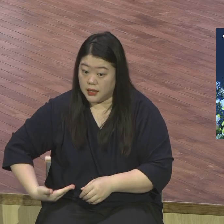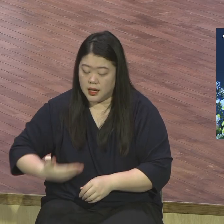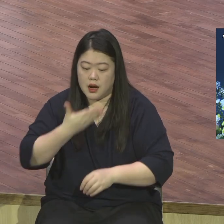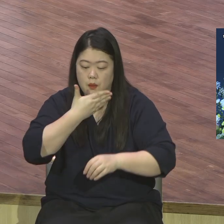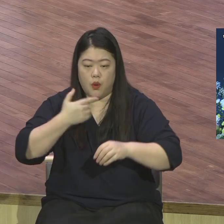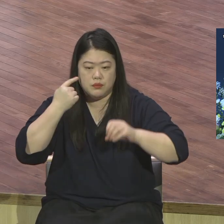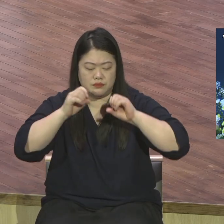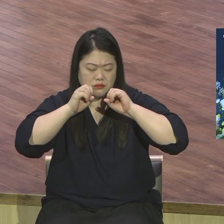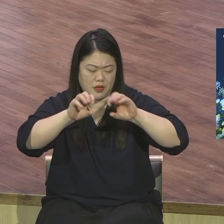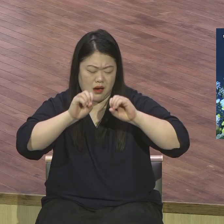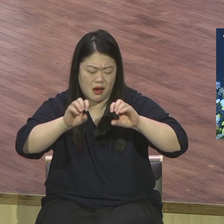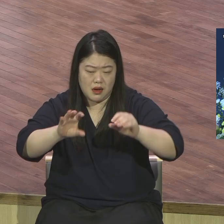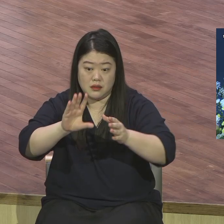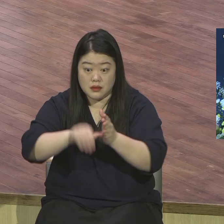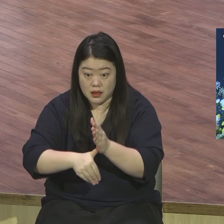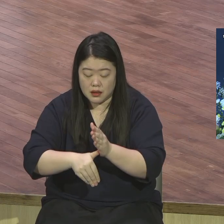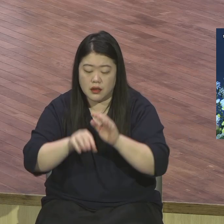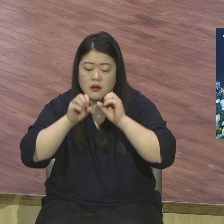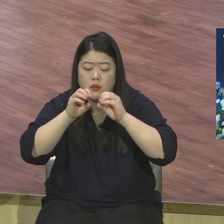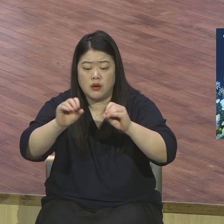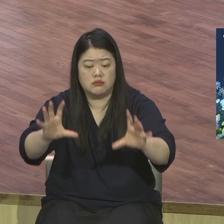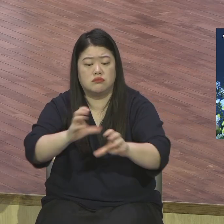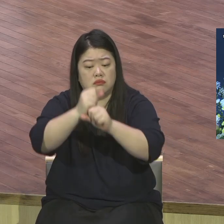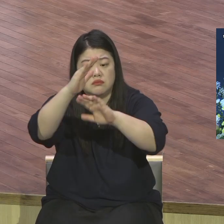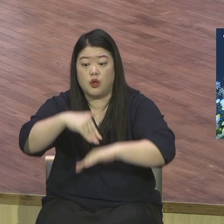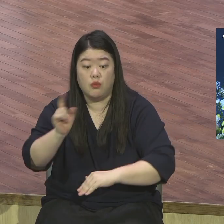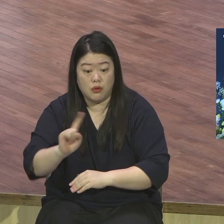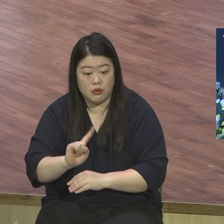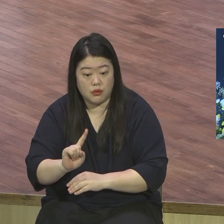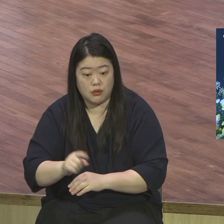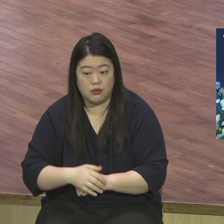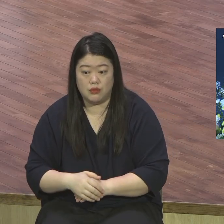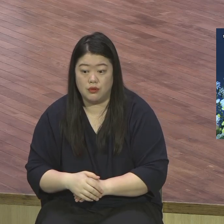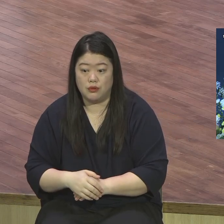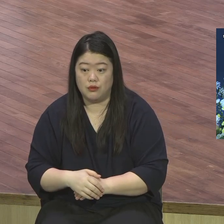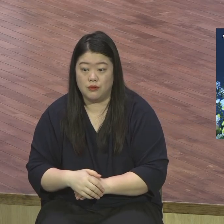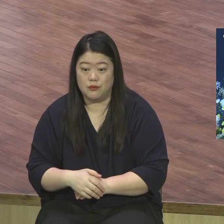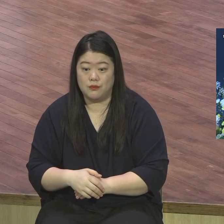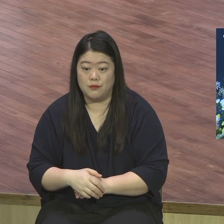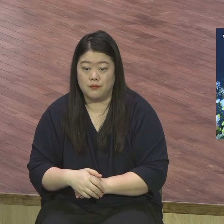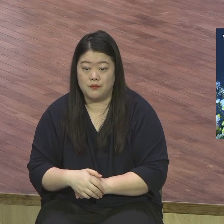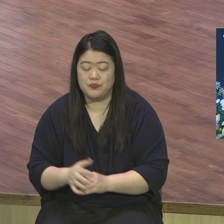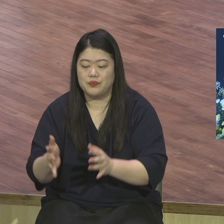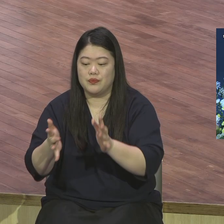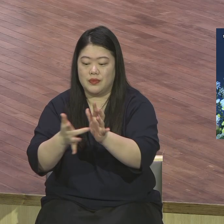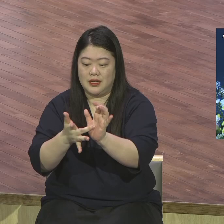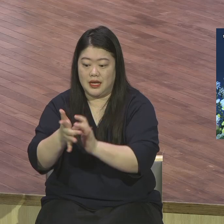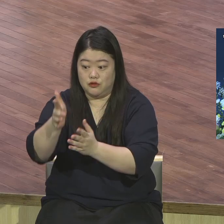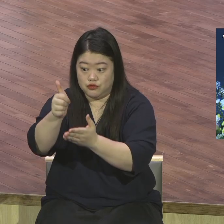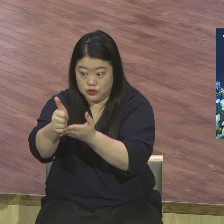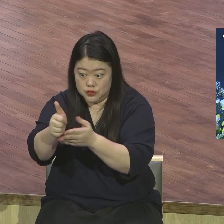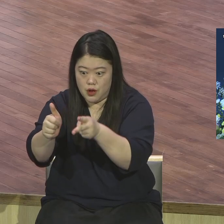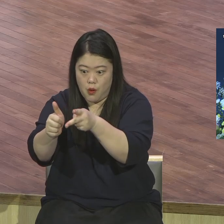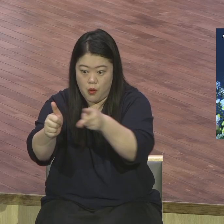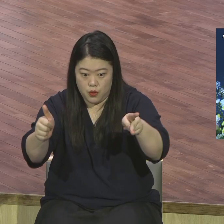메시지의 핵심이 뭐냐 선포하는 핵심 전체가 대부분이다 예수 그리스도가 부활하셨다